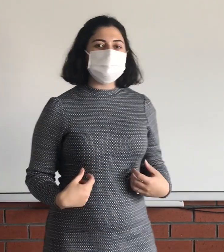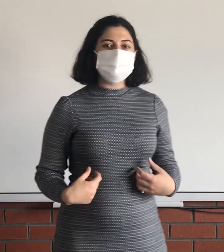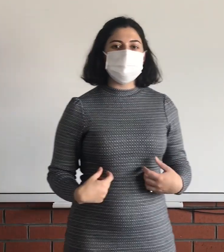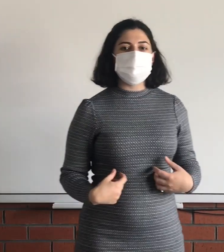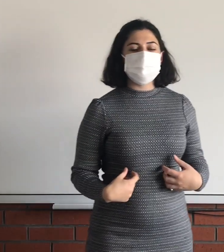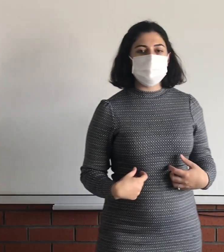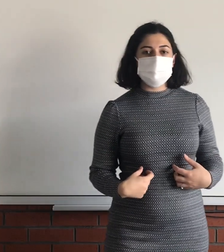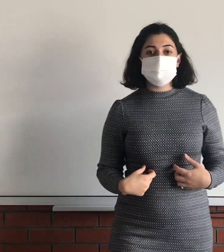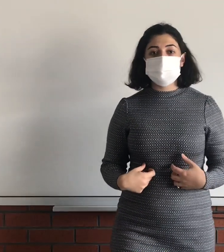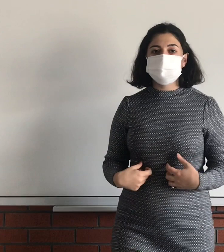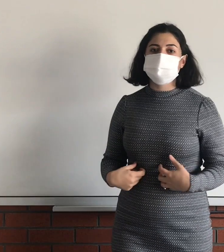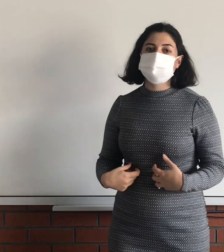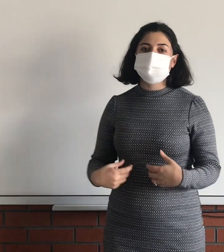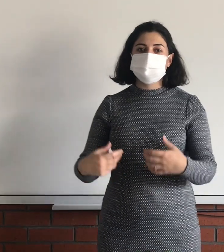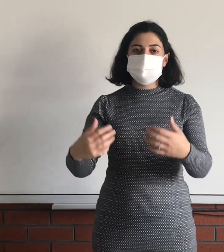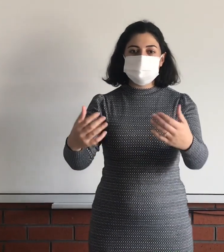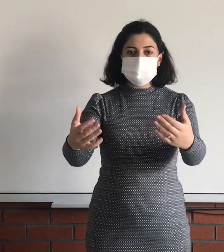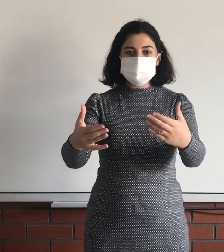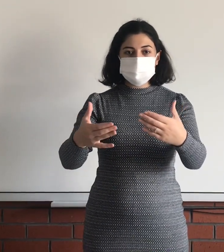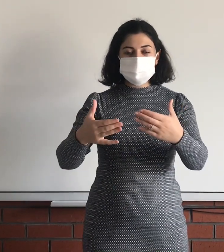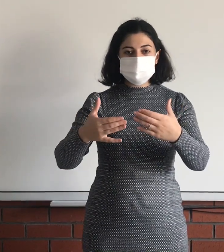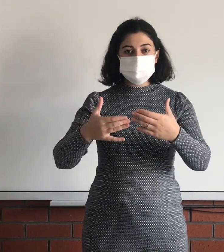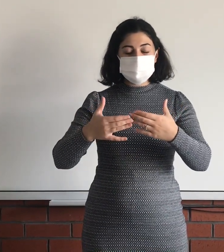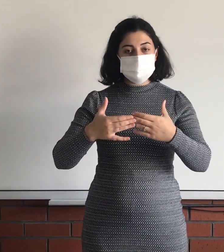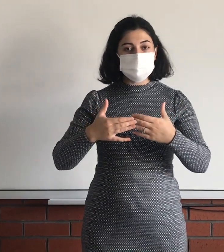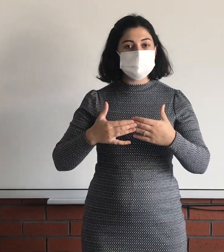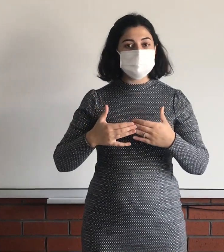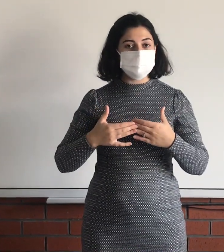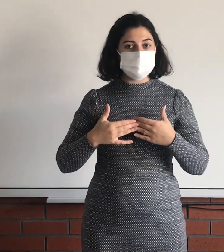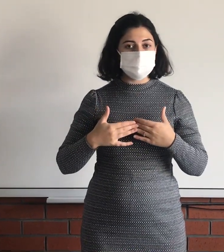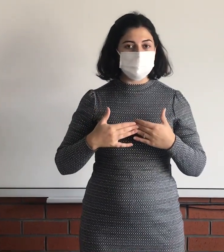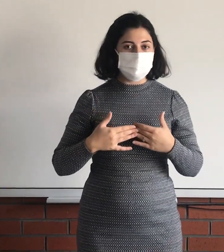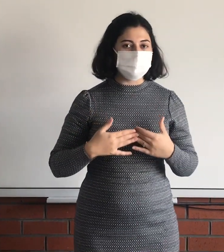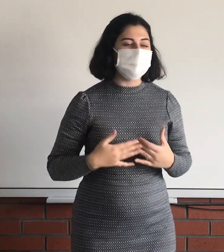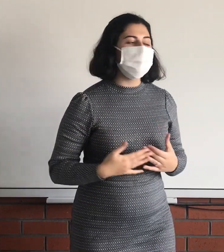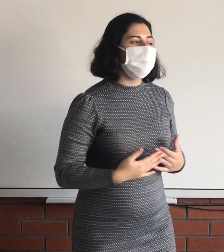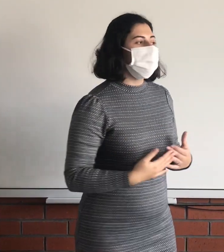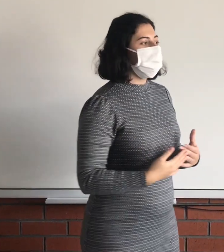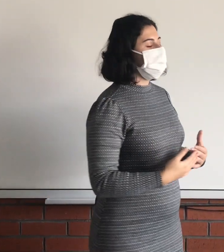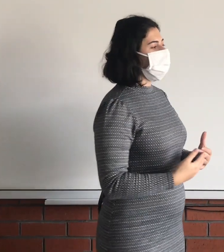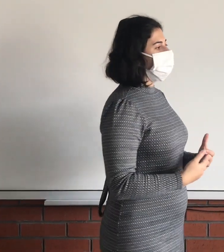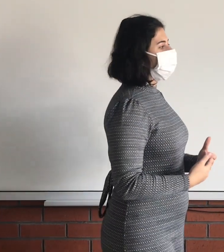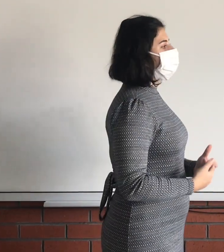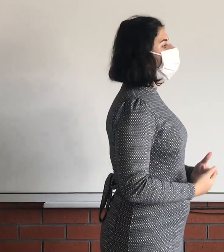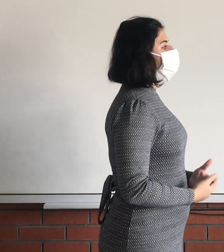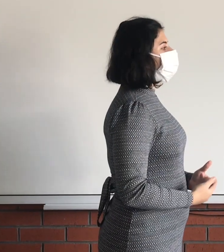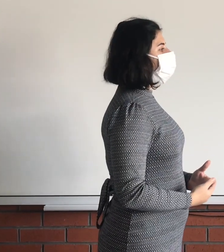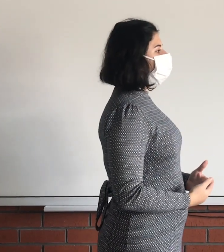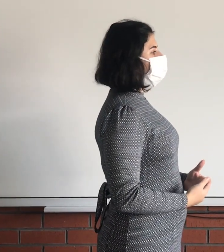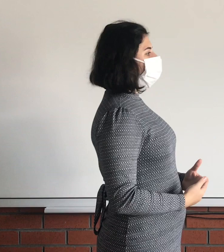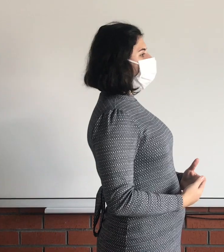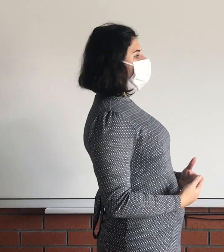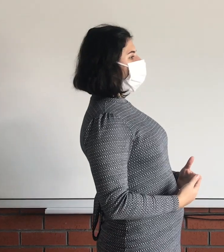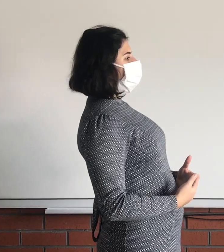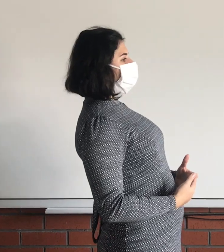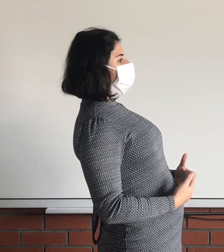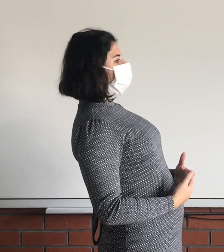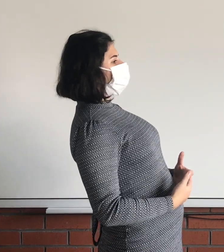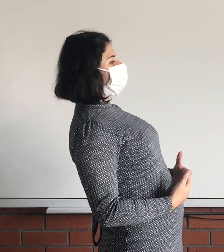dediğimiz şey tam tersiydi. Denizin karanın içlere girmesi demektir. O zaman da burunun tam tersi olan şöyle